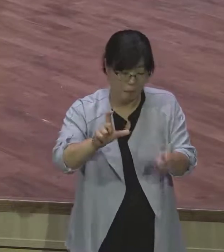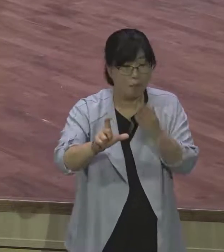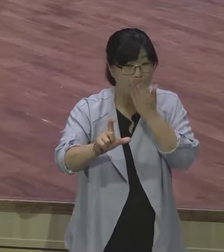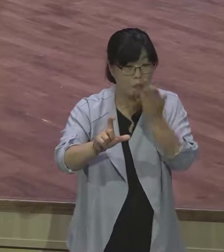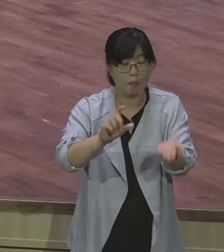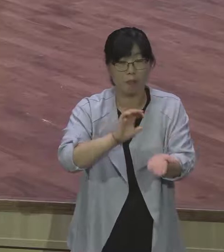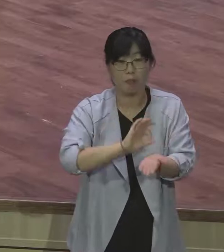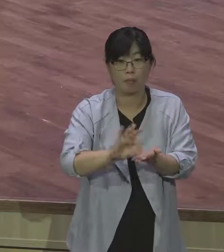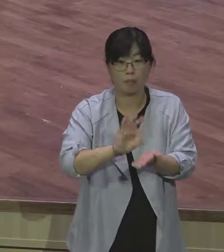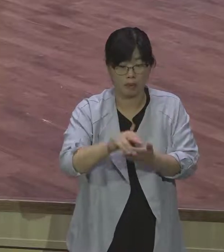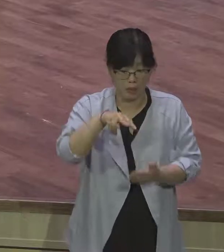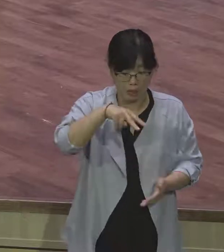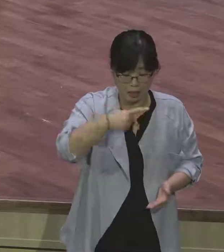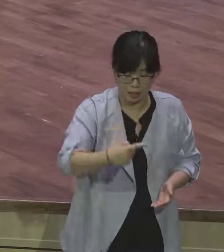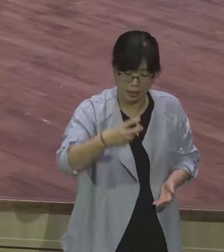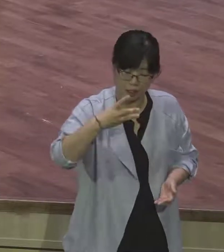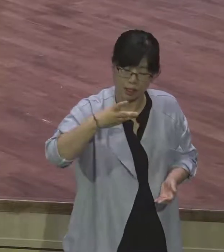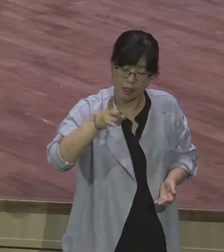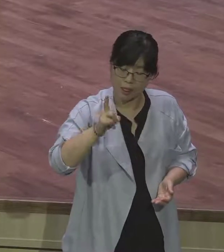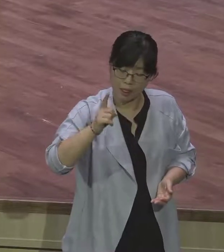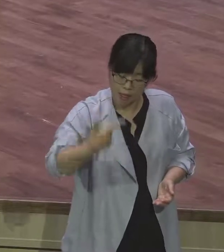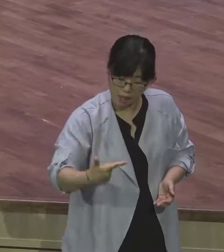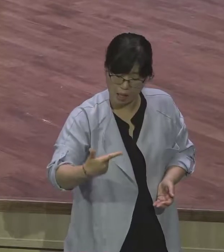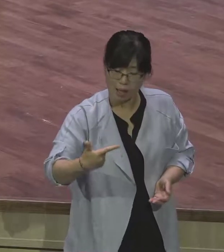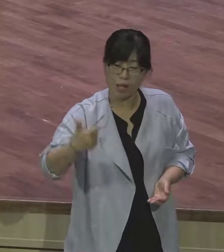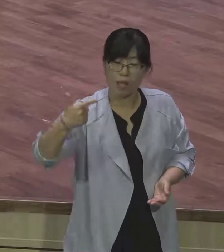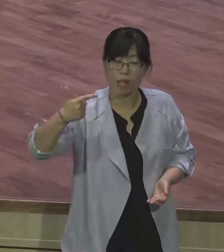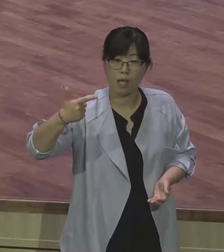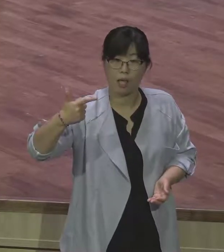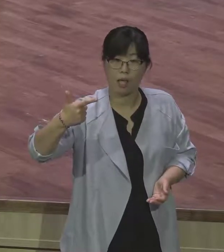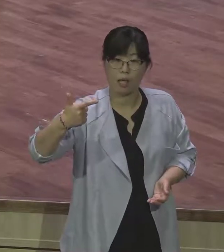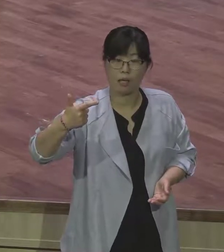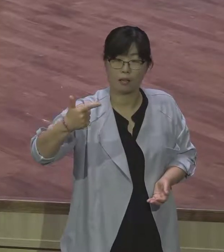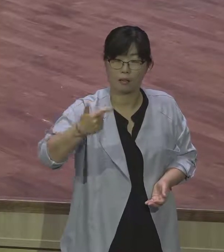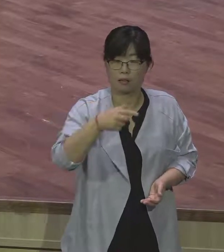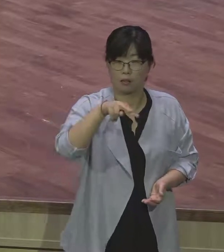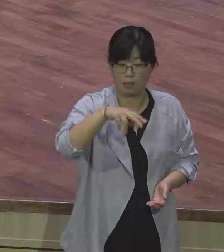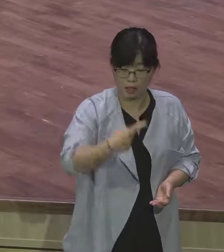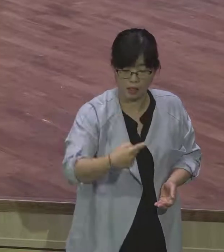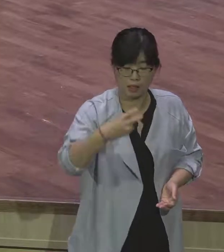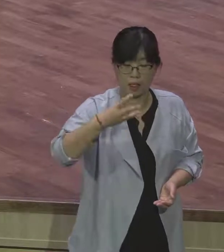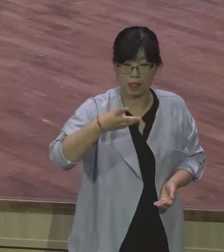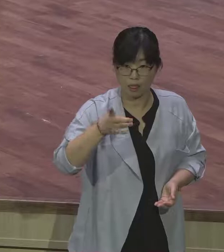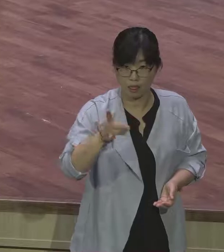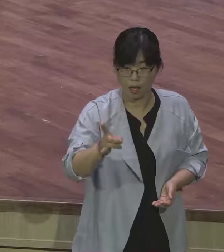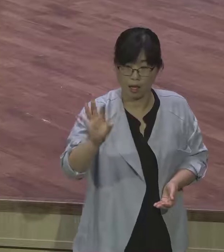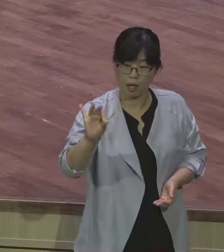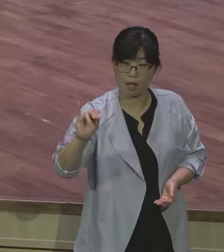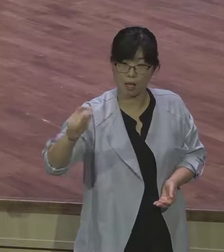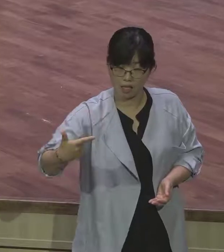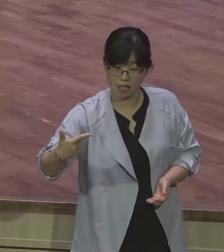스테인 스테인 이 뜻은 스테인한 뜻은 잘 지워지지 않는